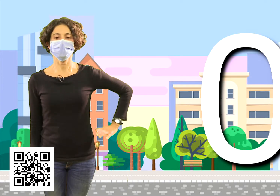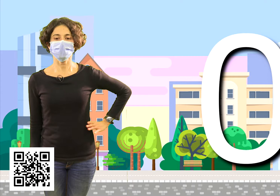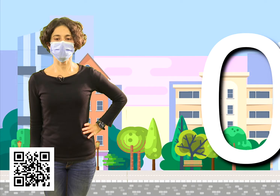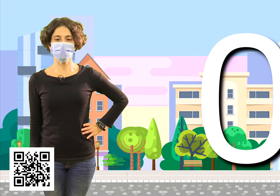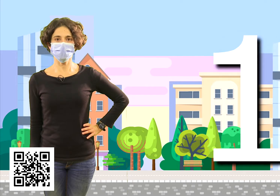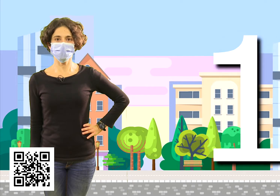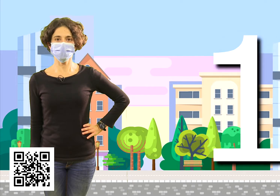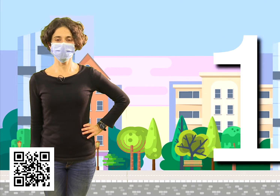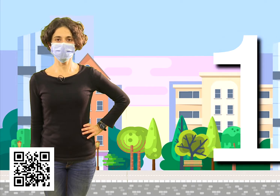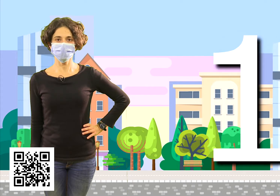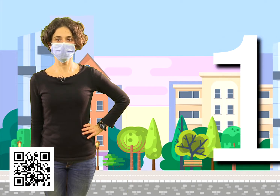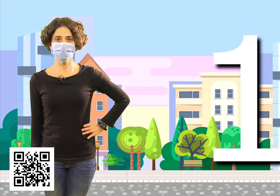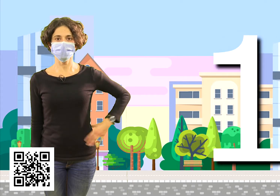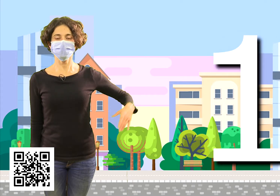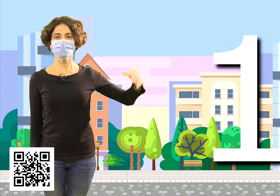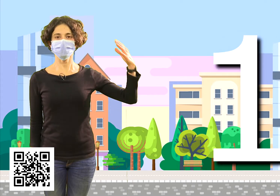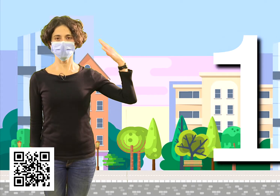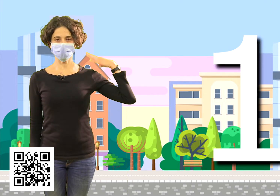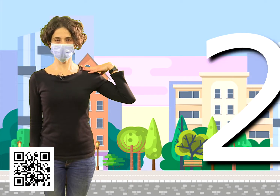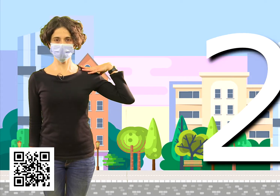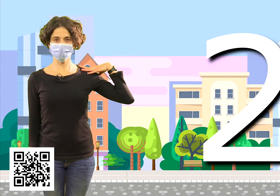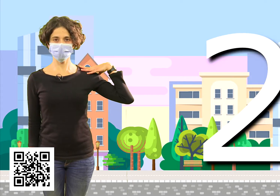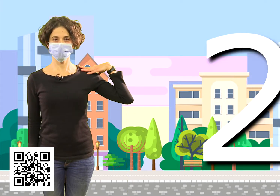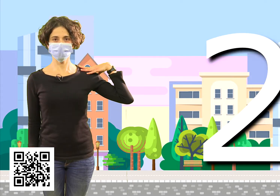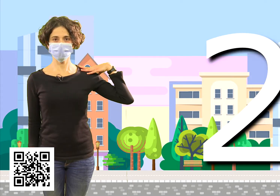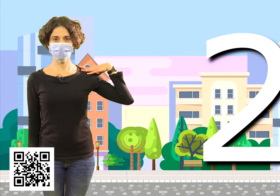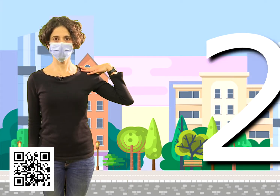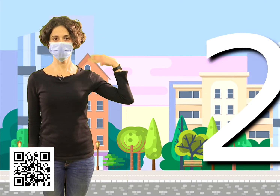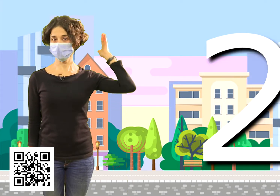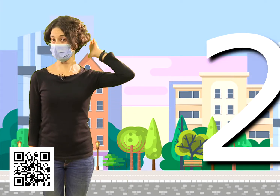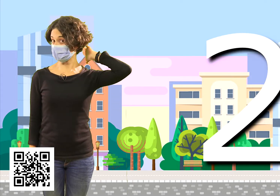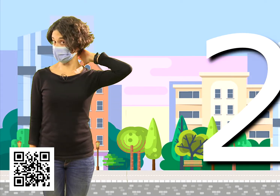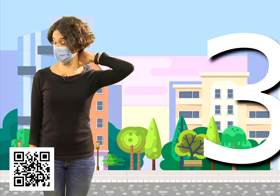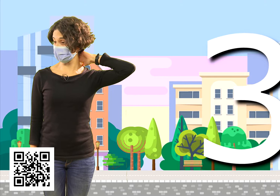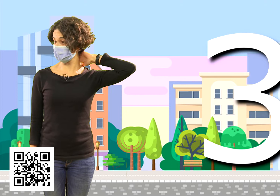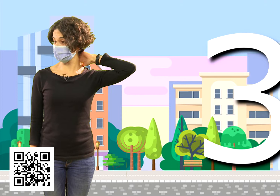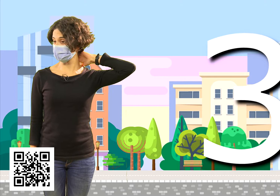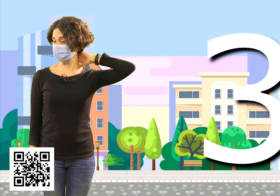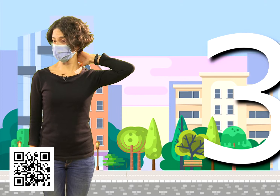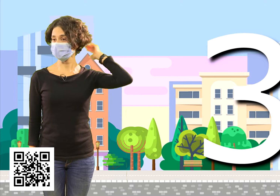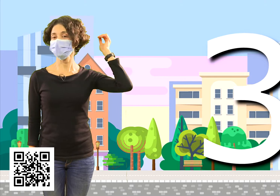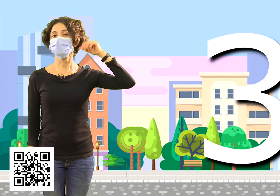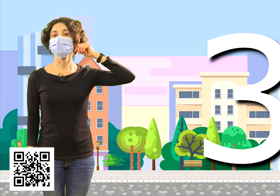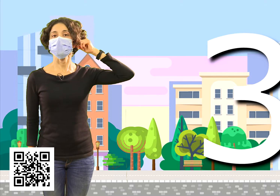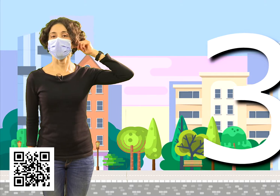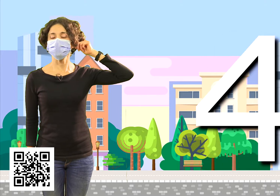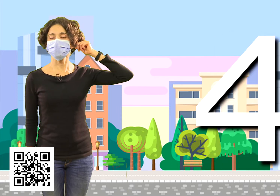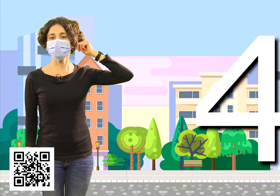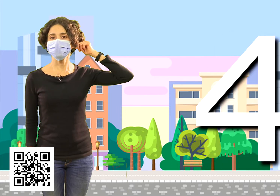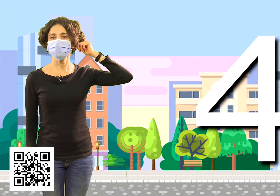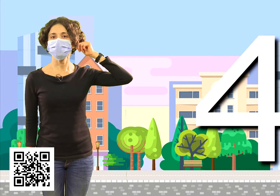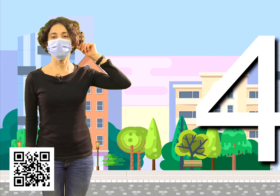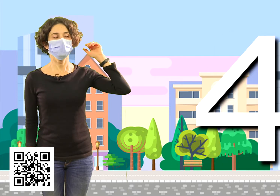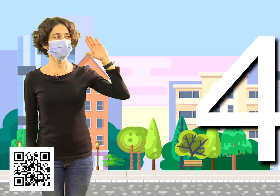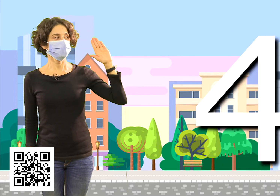1, 2, 3, 4,